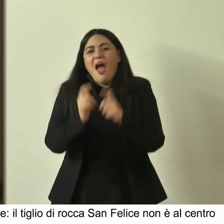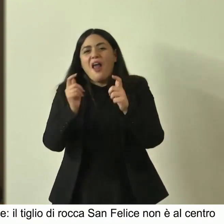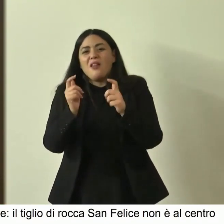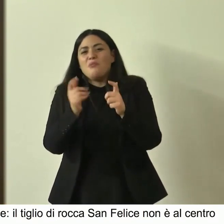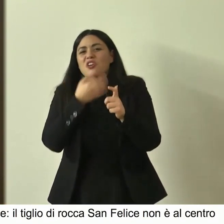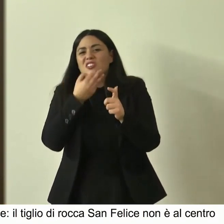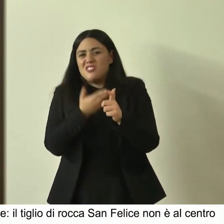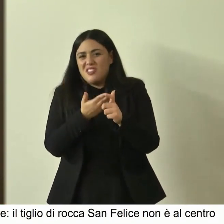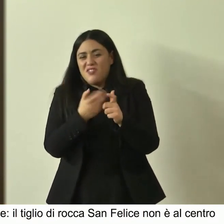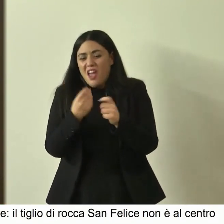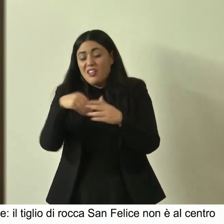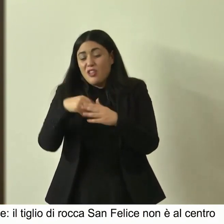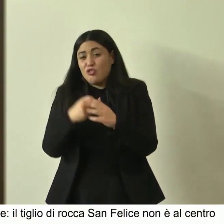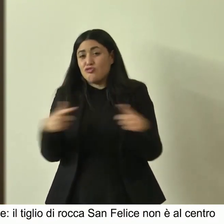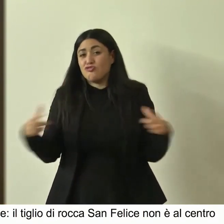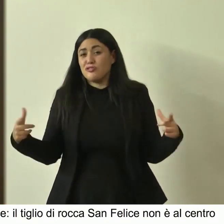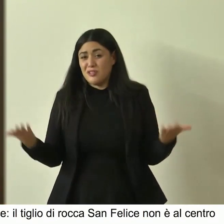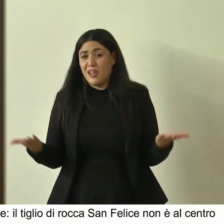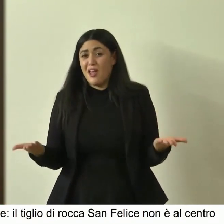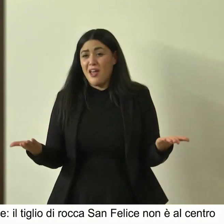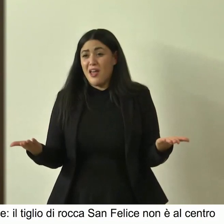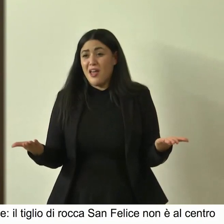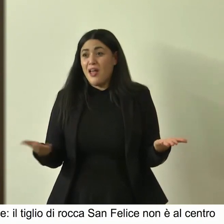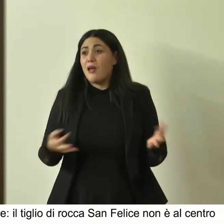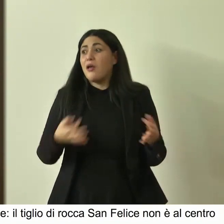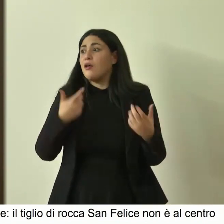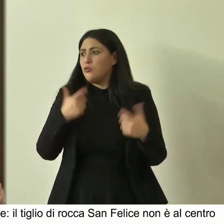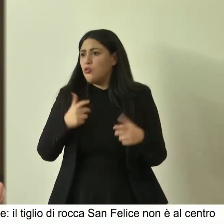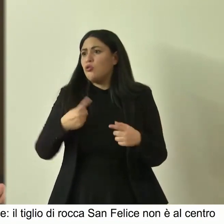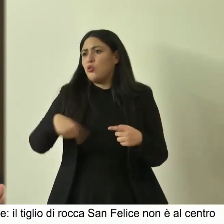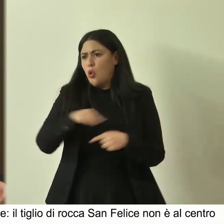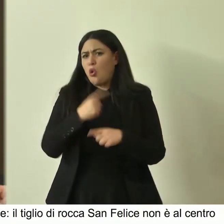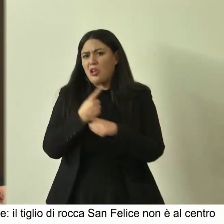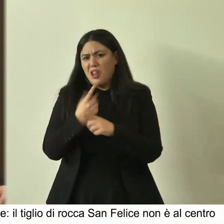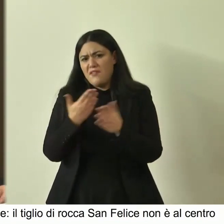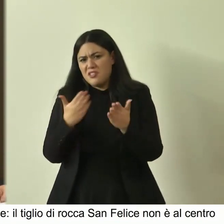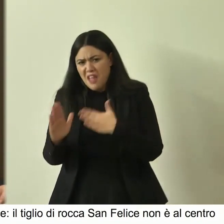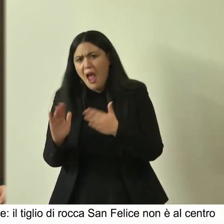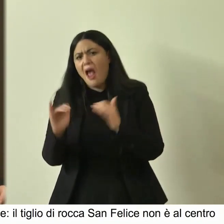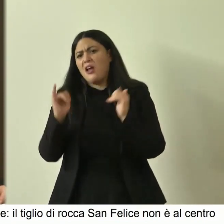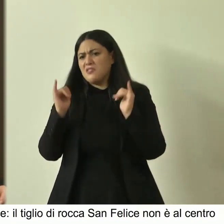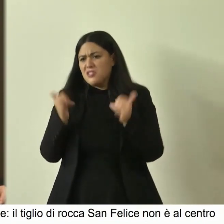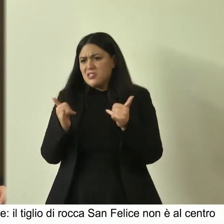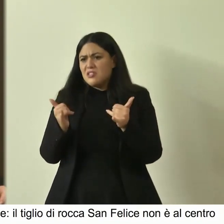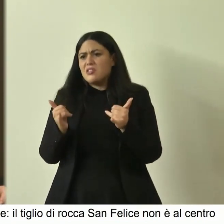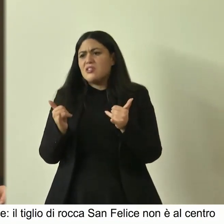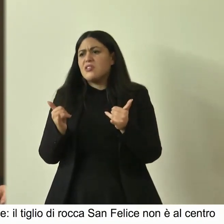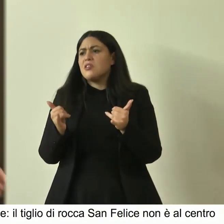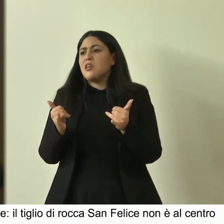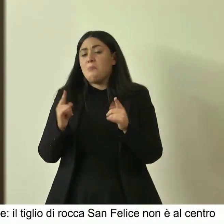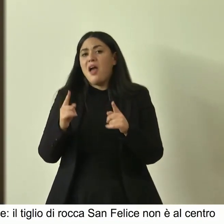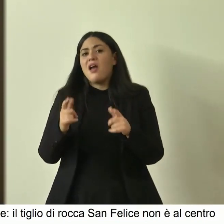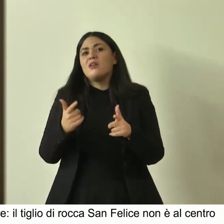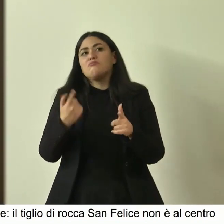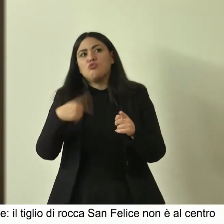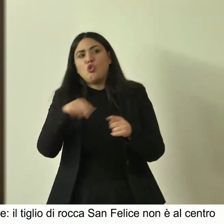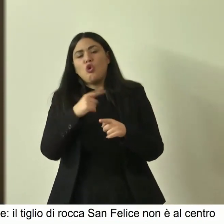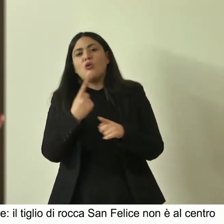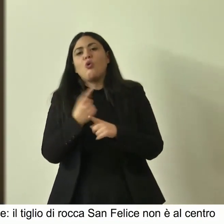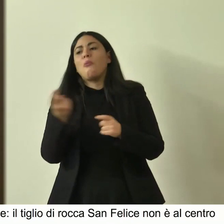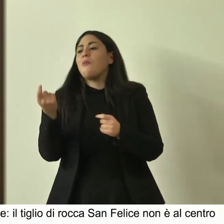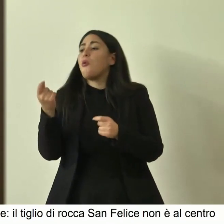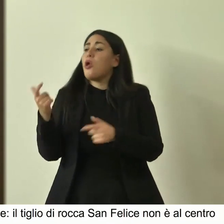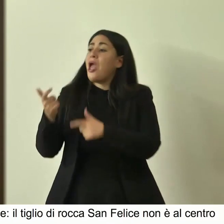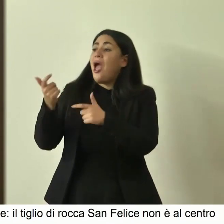che bisogna salvare la mazione e che quella è la cosa determinante non i pochi alberi che possiamo piantare noi o quelli che per esempio